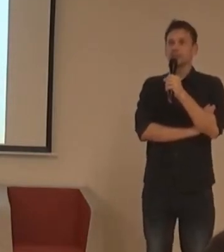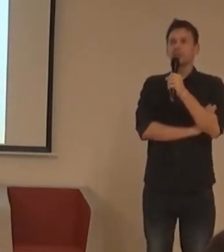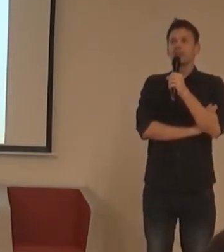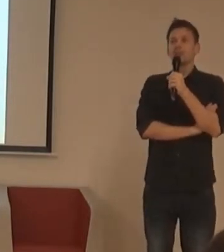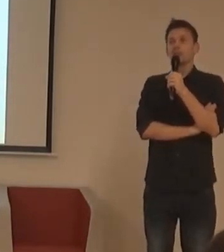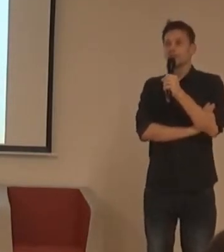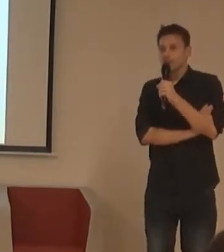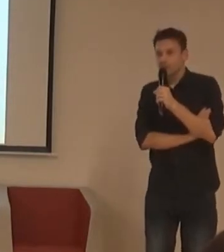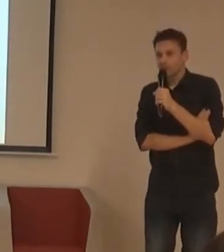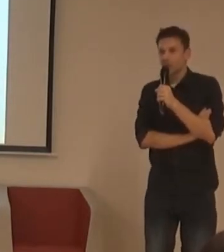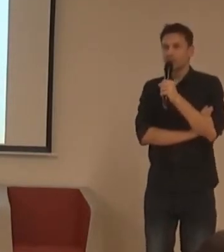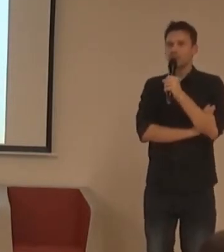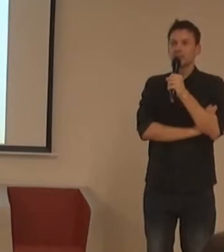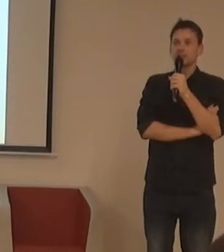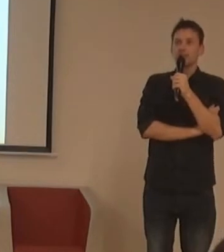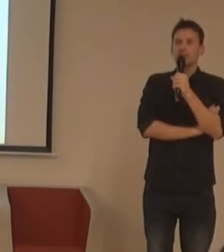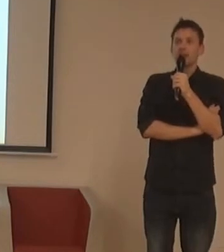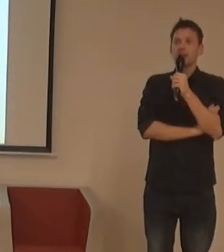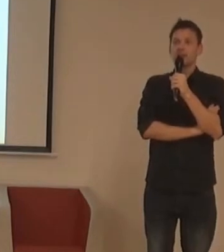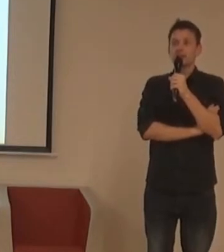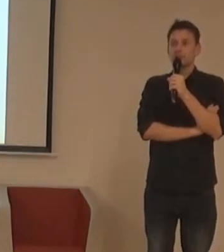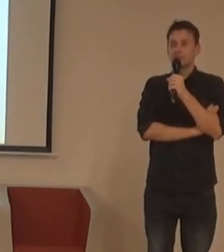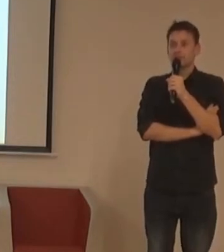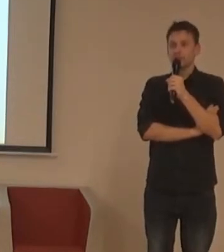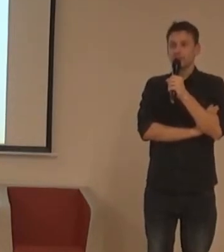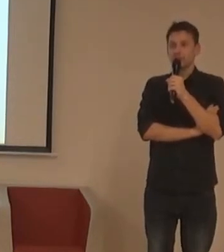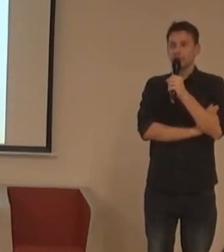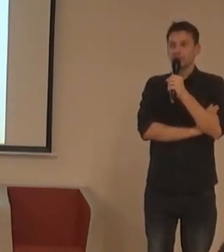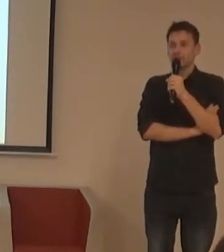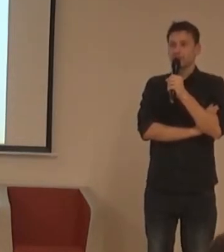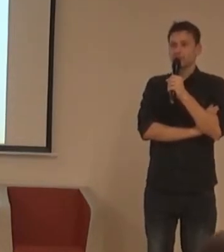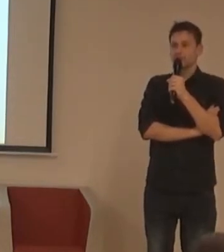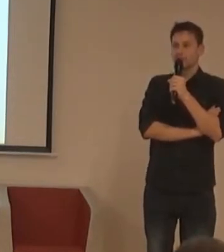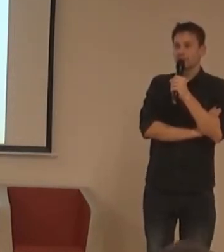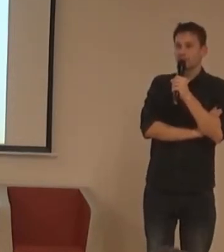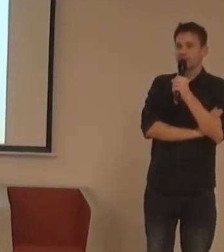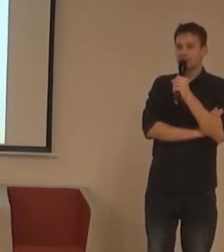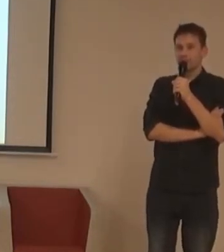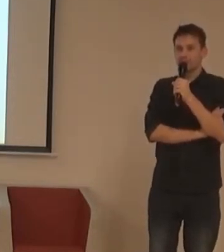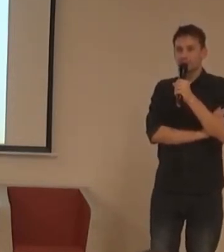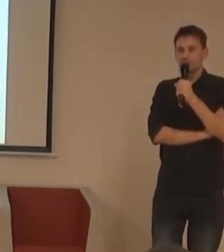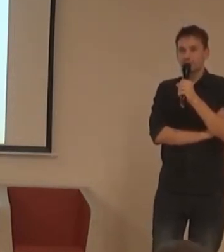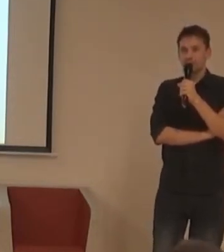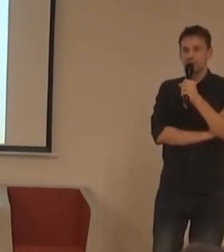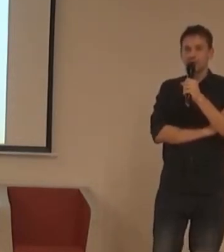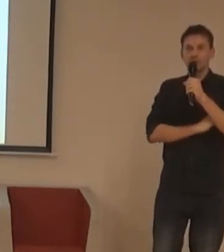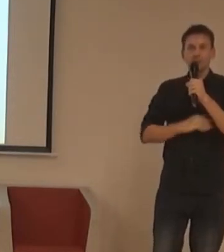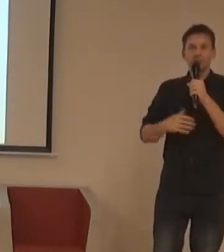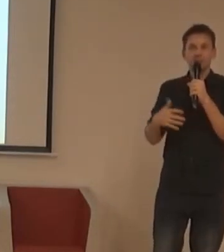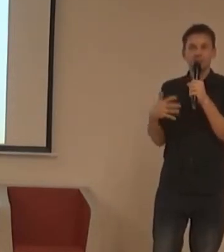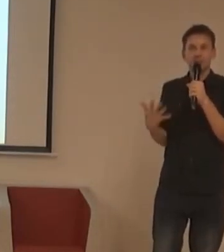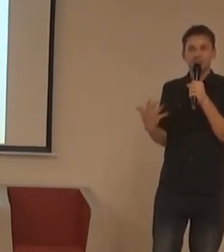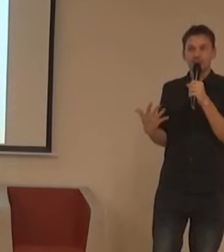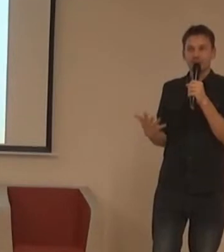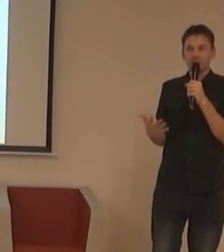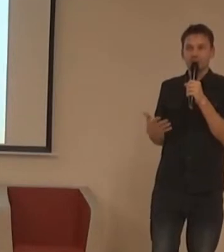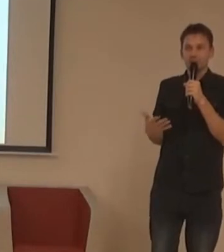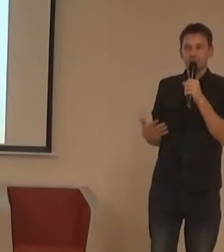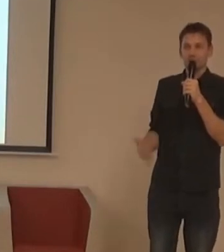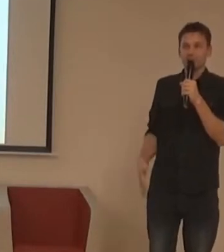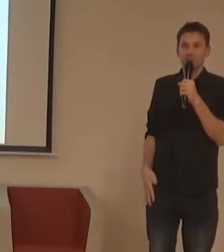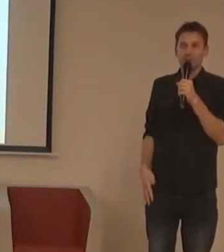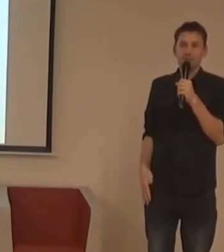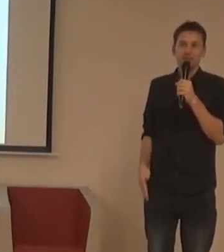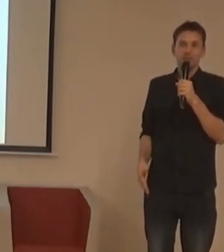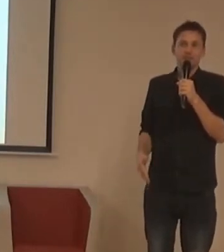to mají, u doktora, že to mají, ale když tam přijdu, tak se zeptám, jestli bych to mohli užít a oni vlastně neví, jak to